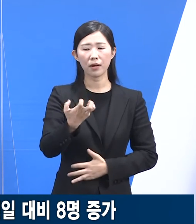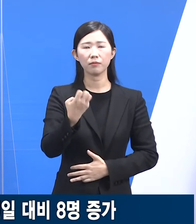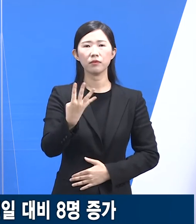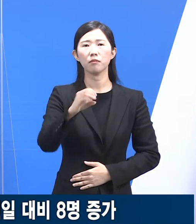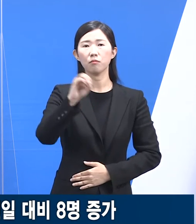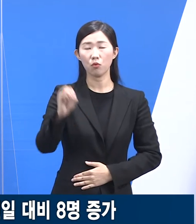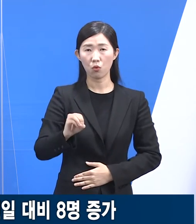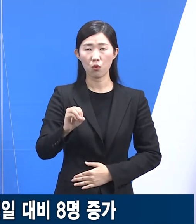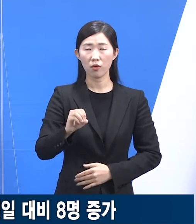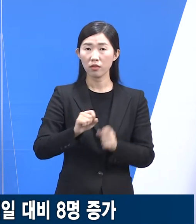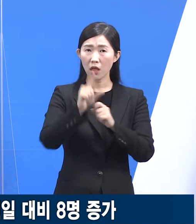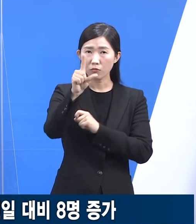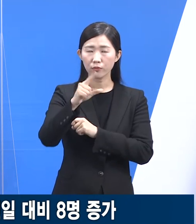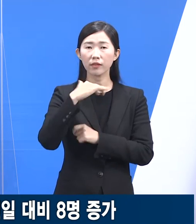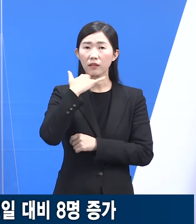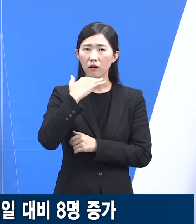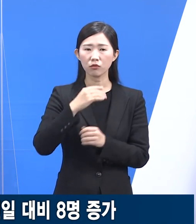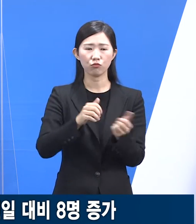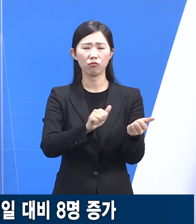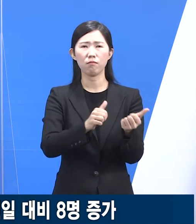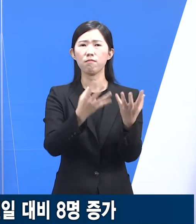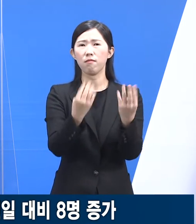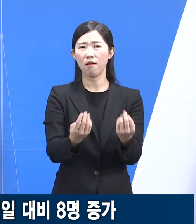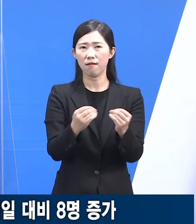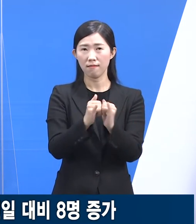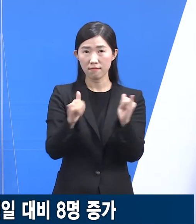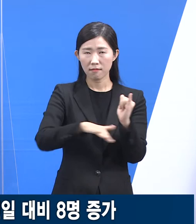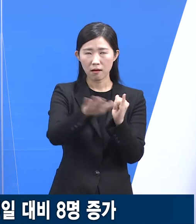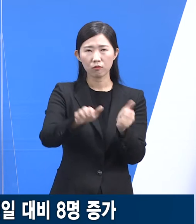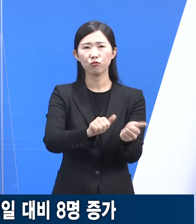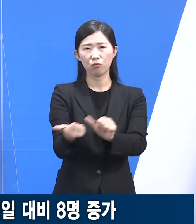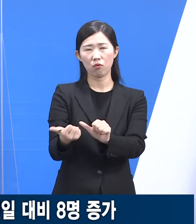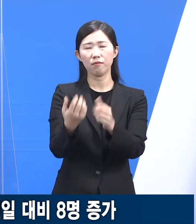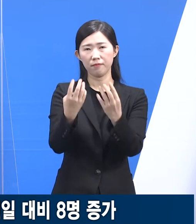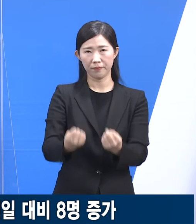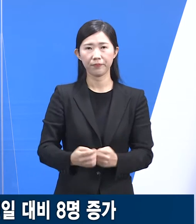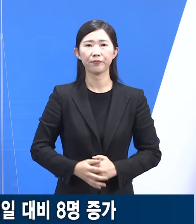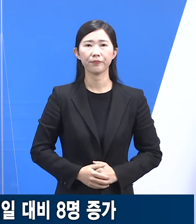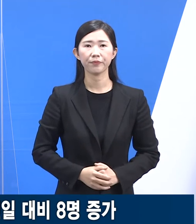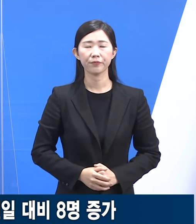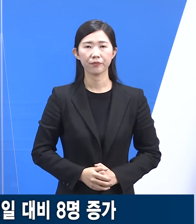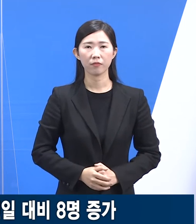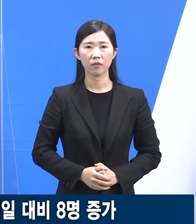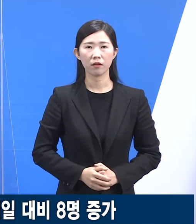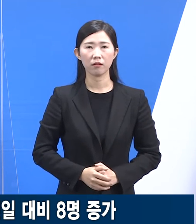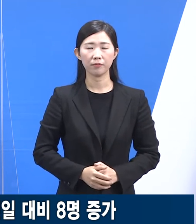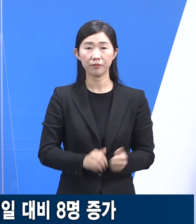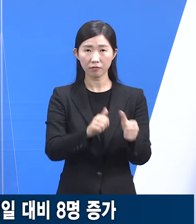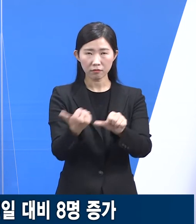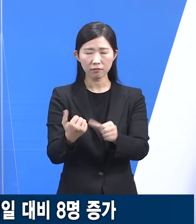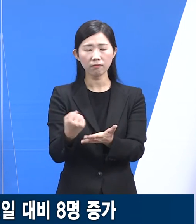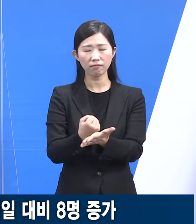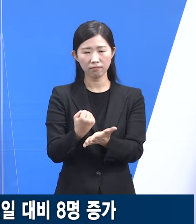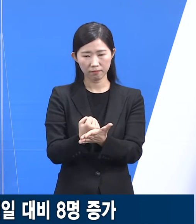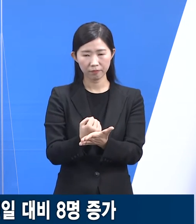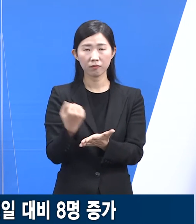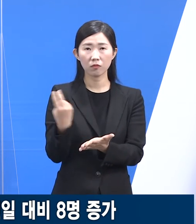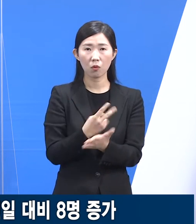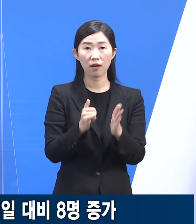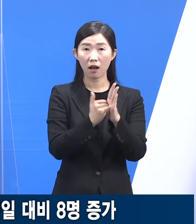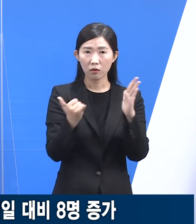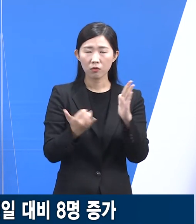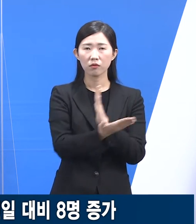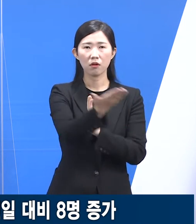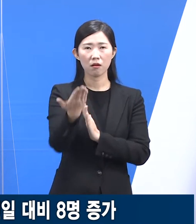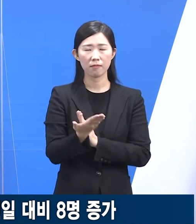대부분의 사망자가 고령층에서 발생하고 있습니다. 상가 고인의 명복을 빌며 외과족분들께